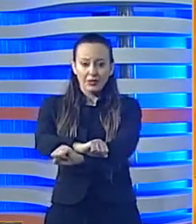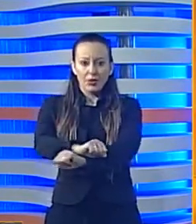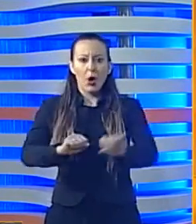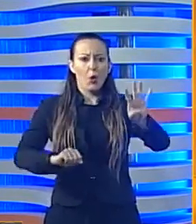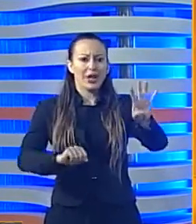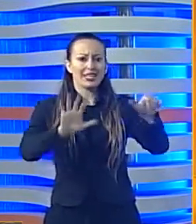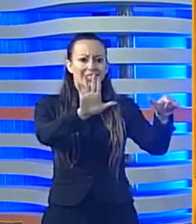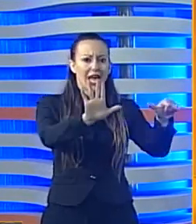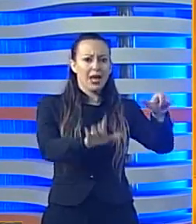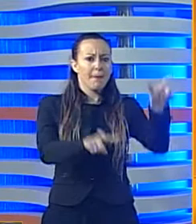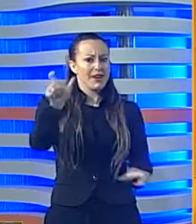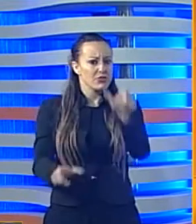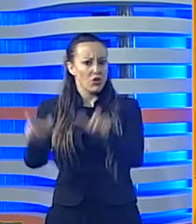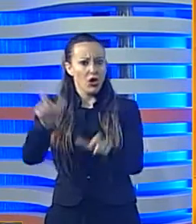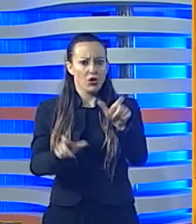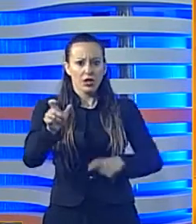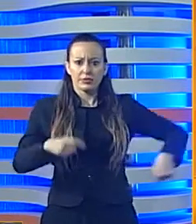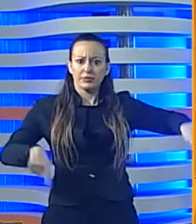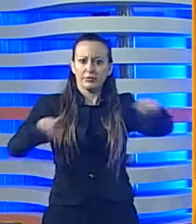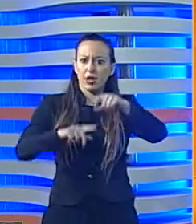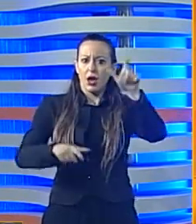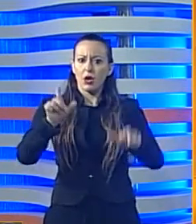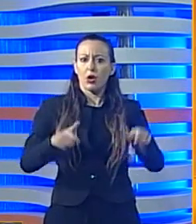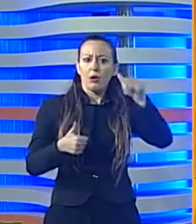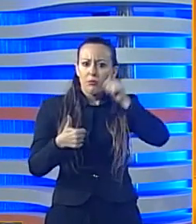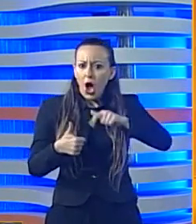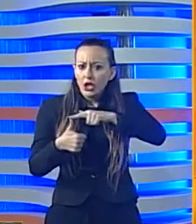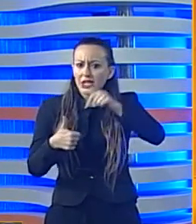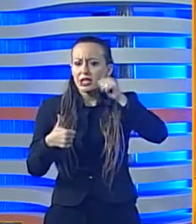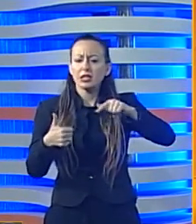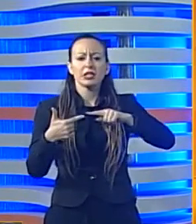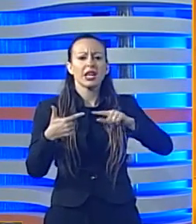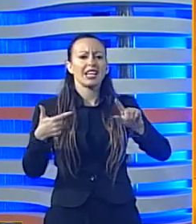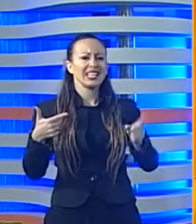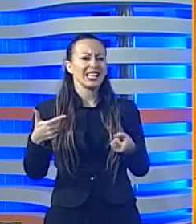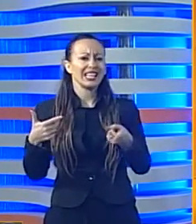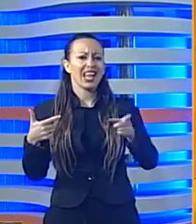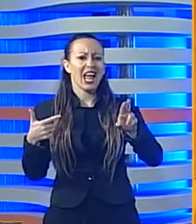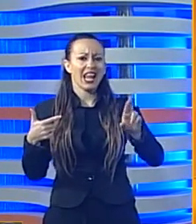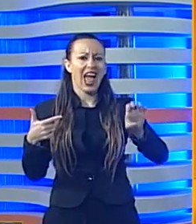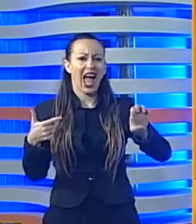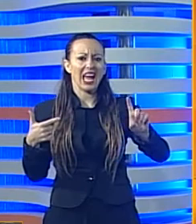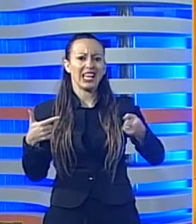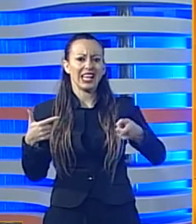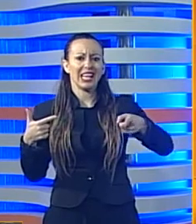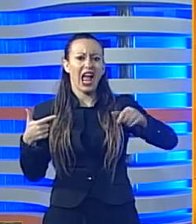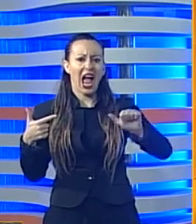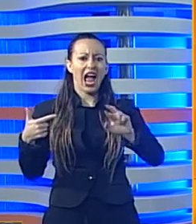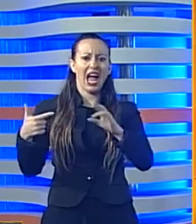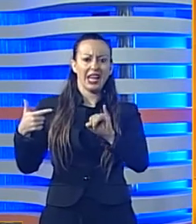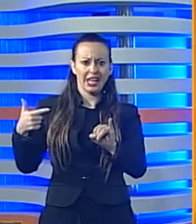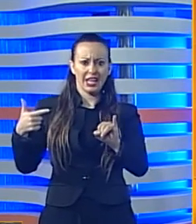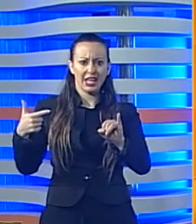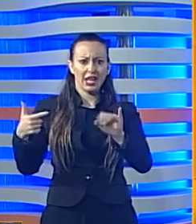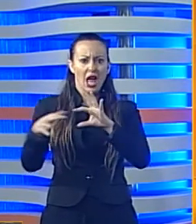Boss e Gregari, svelati i legami tra le cosche locali delle province di tutta la